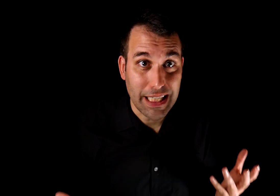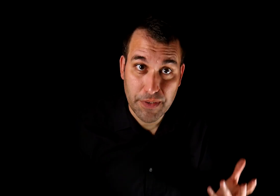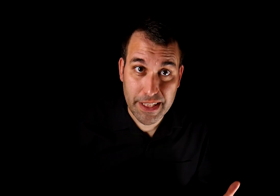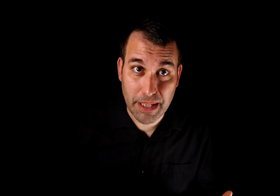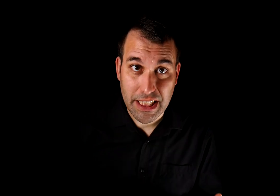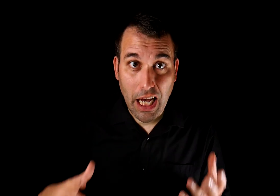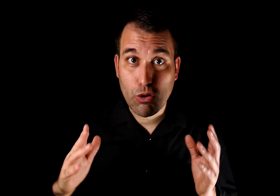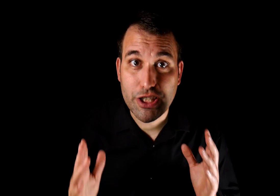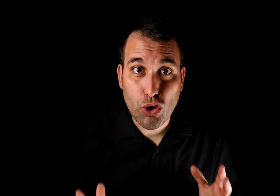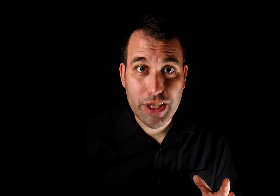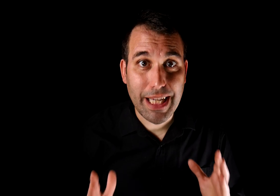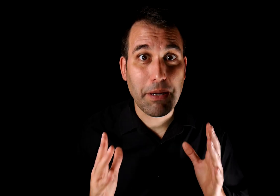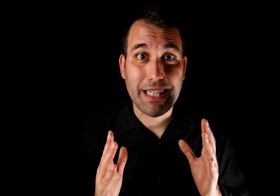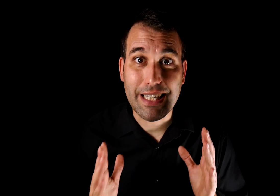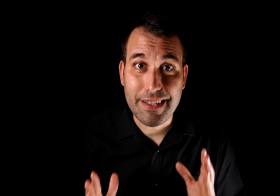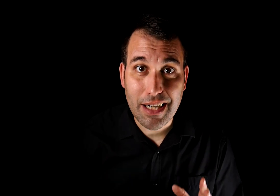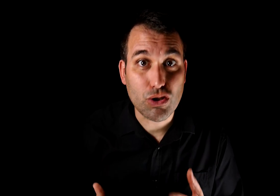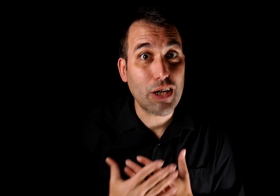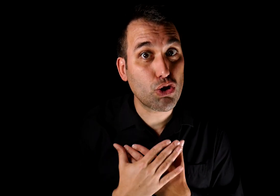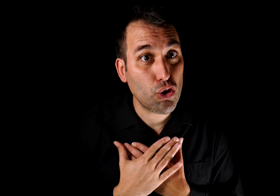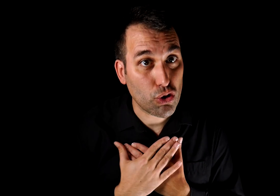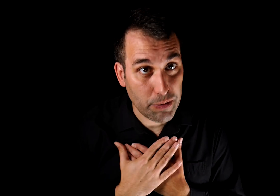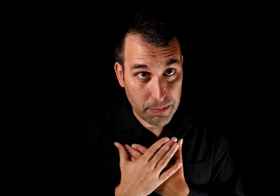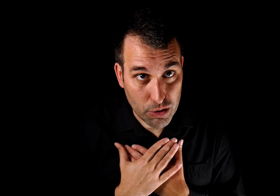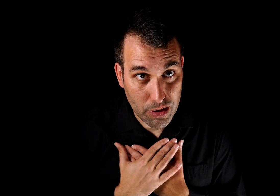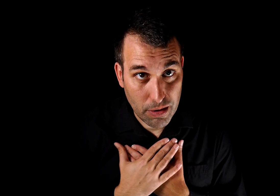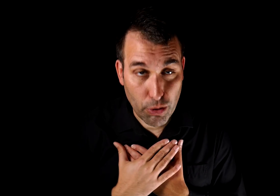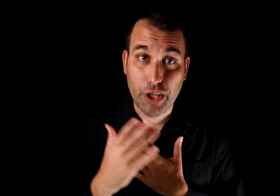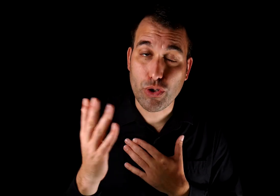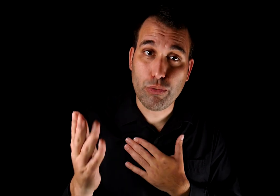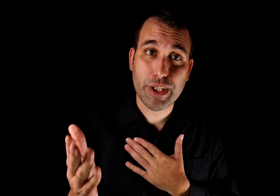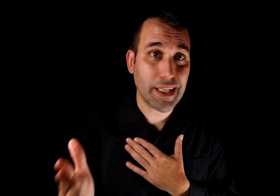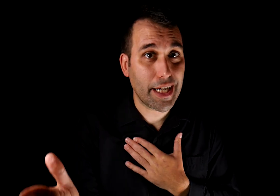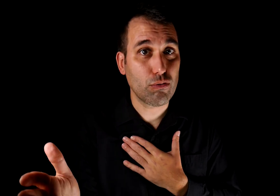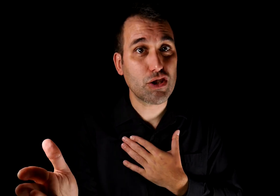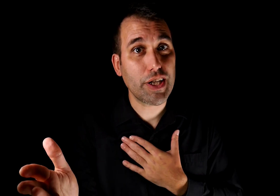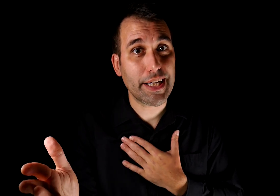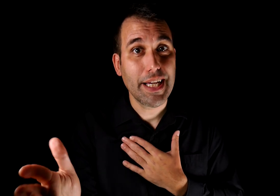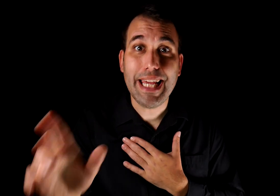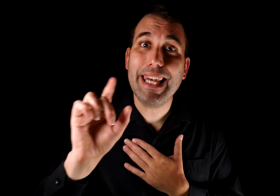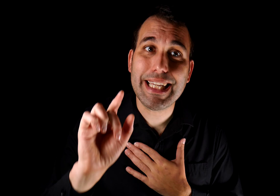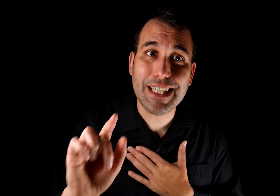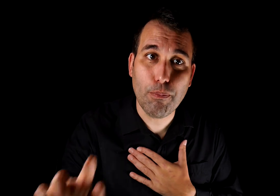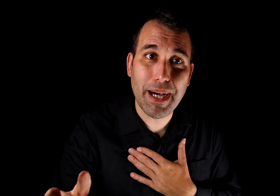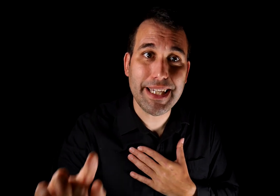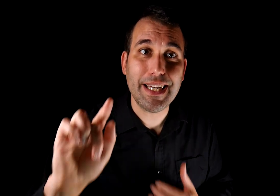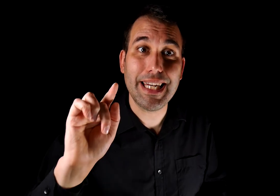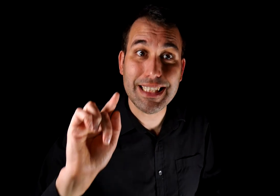a las víctimas, aunque solo sea para tranquilizarnos a nosotros mismos. Porque contribuyes a crear una sociedad en la que se combaten las